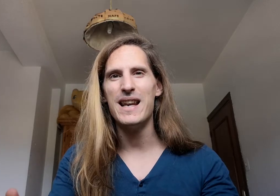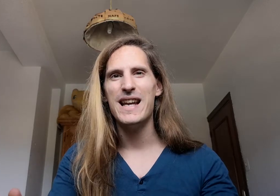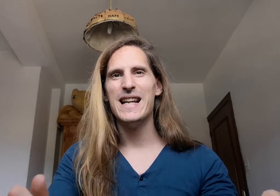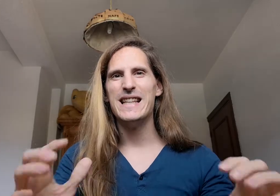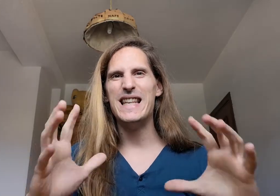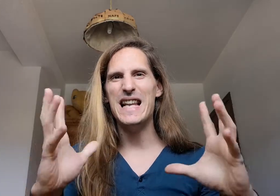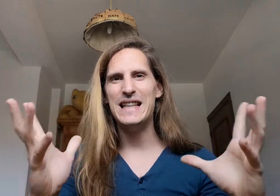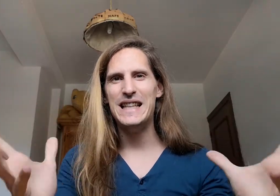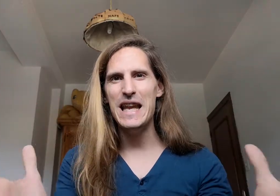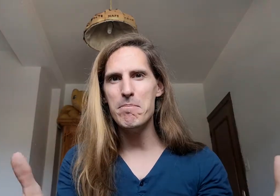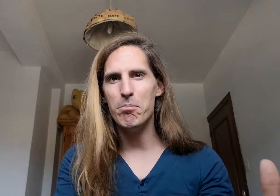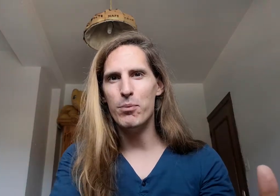Del tiempo